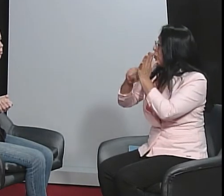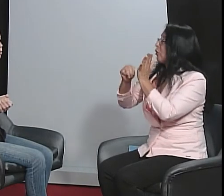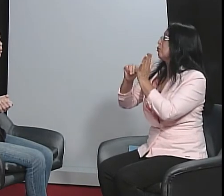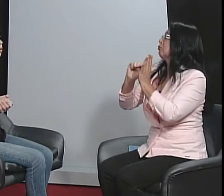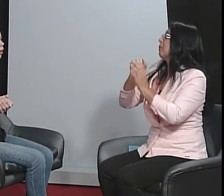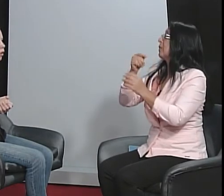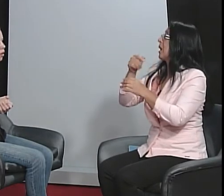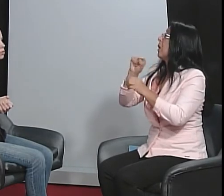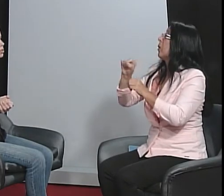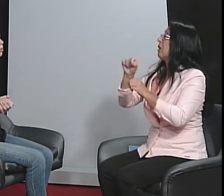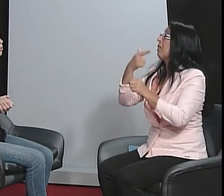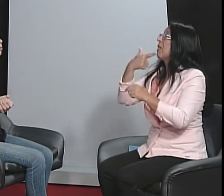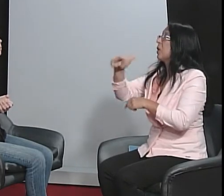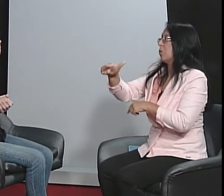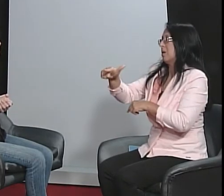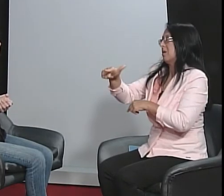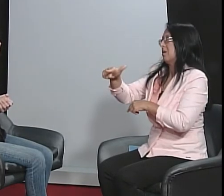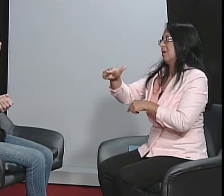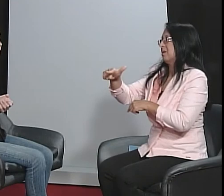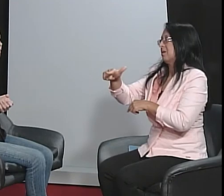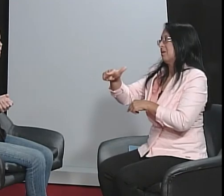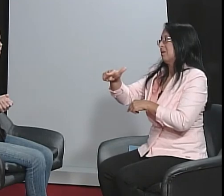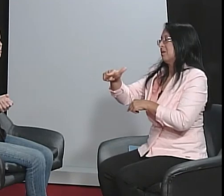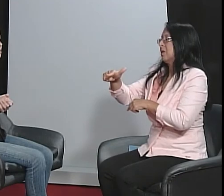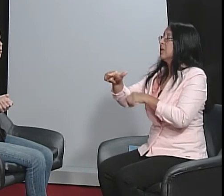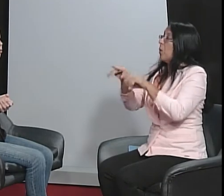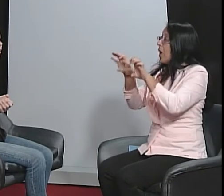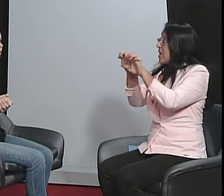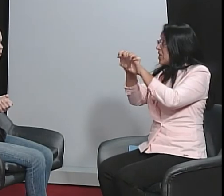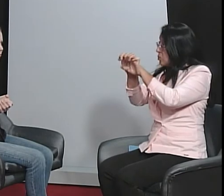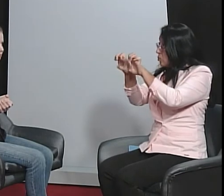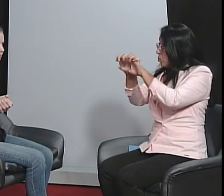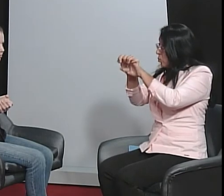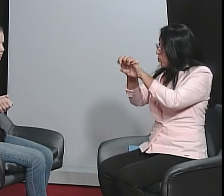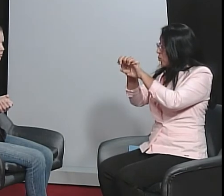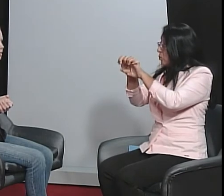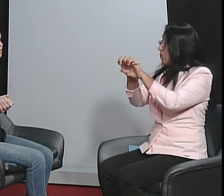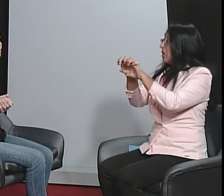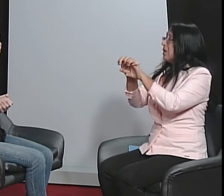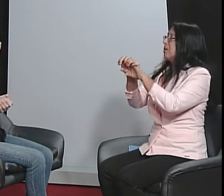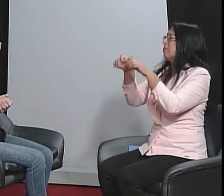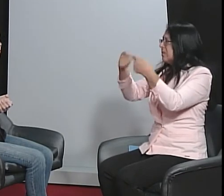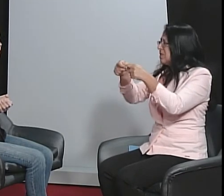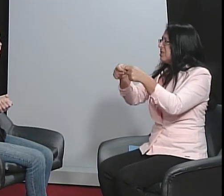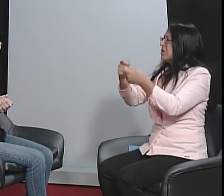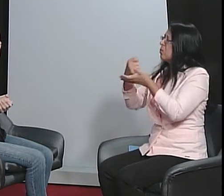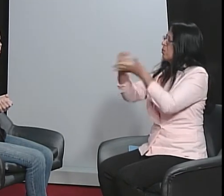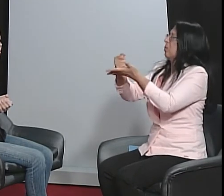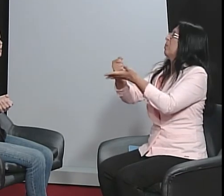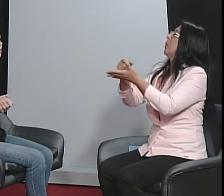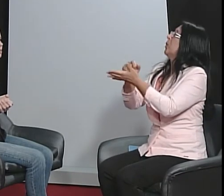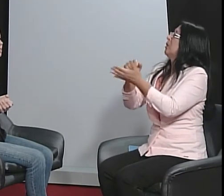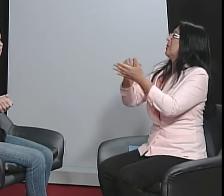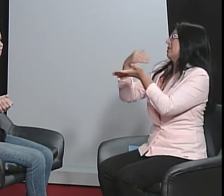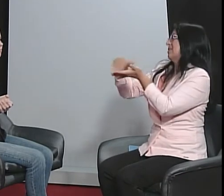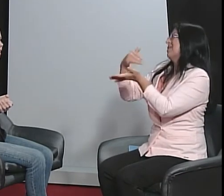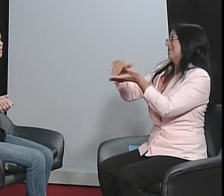metodológico para libras como língua. Ensino da língua. Então, precisa ter essa